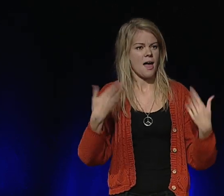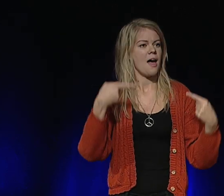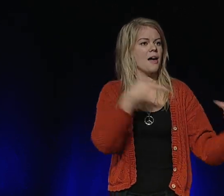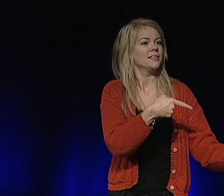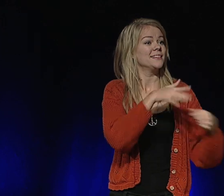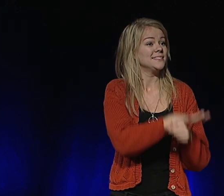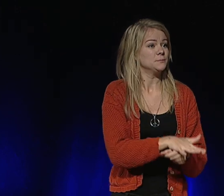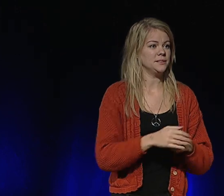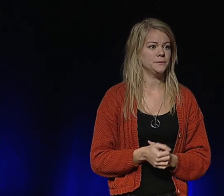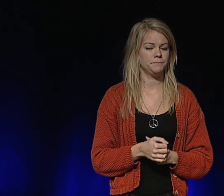även antidiskriminering.